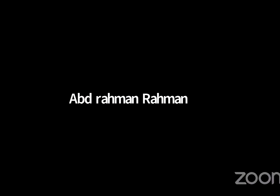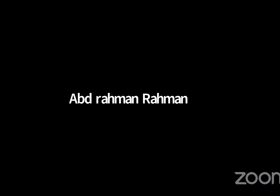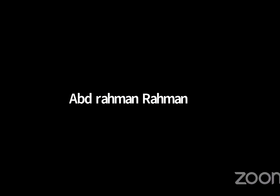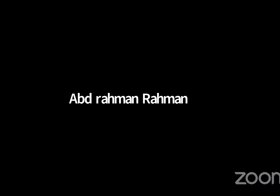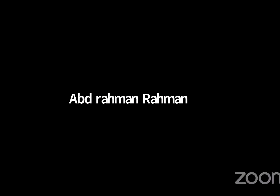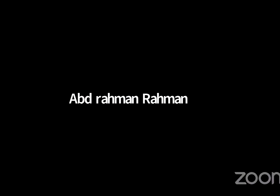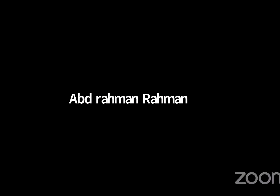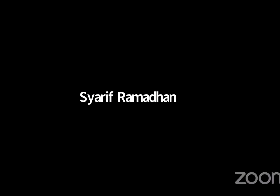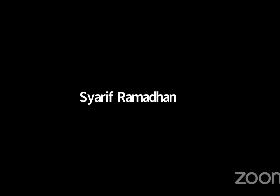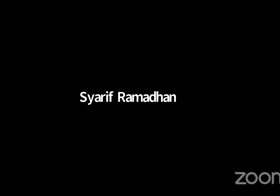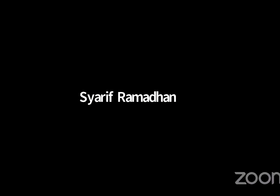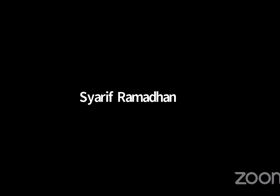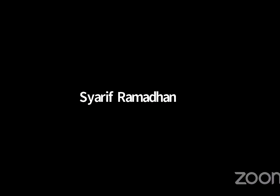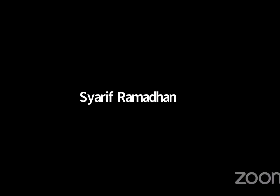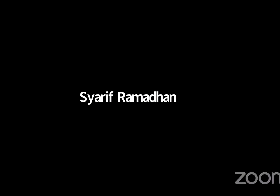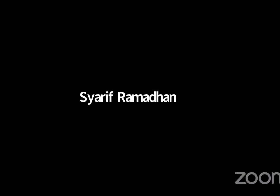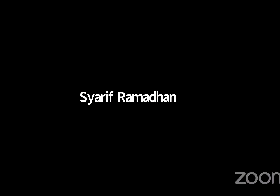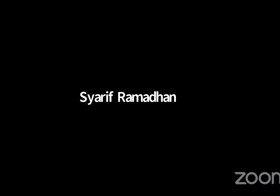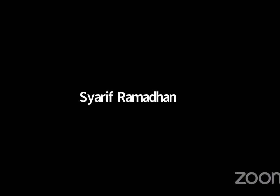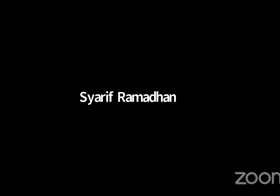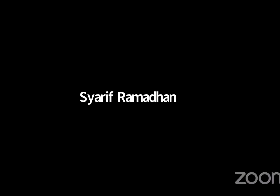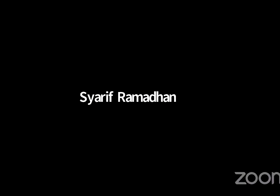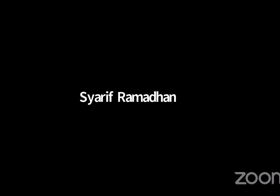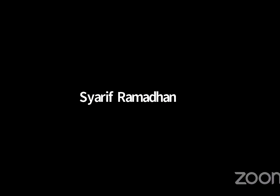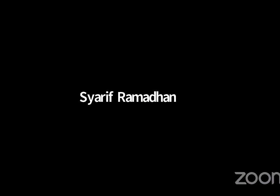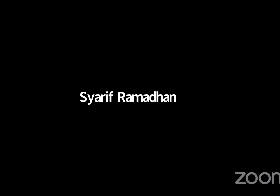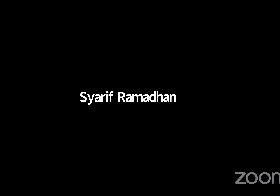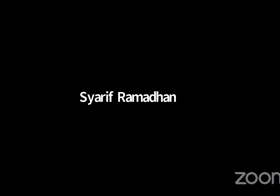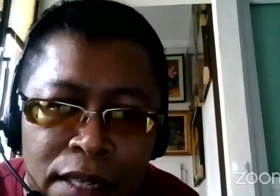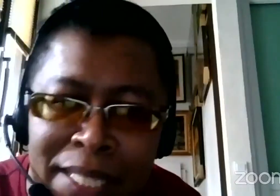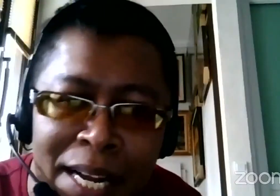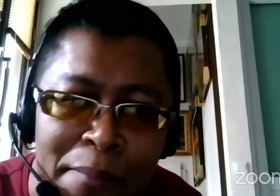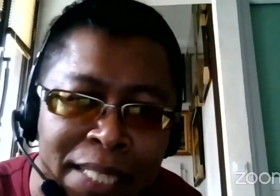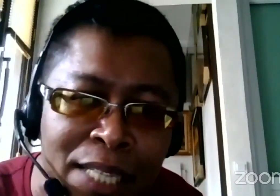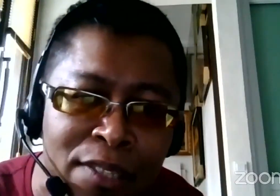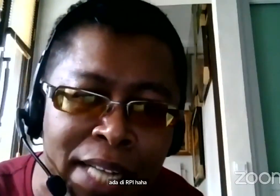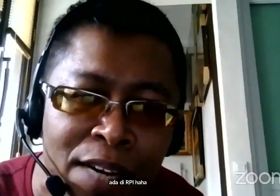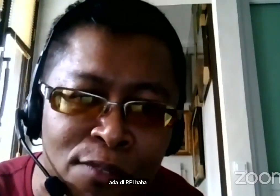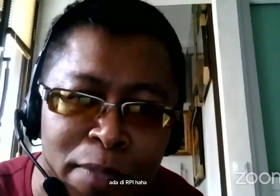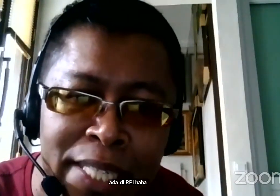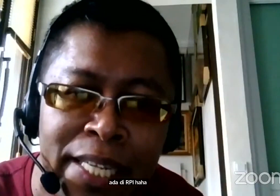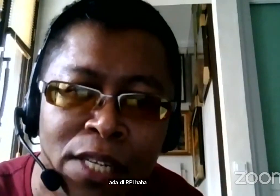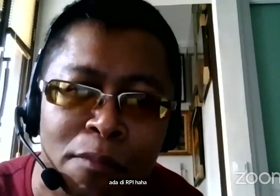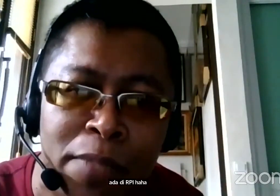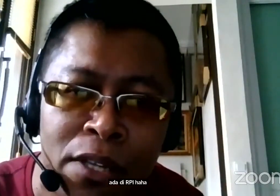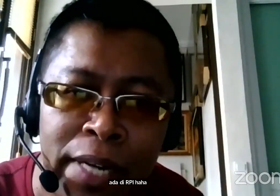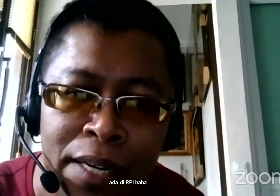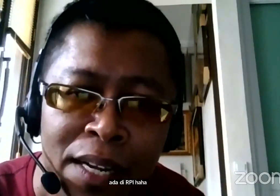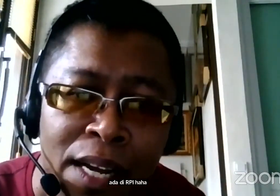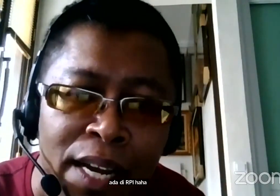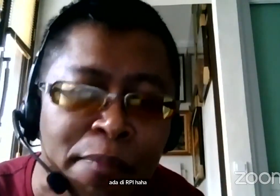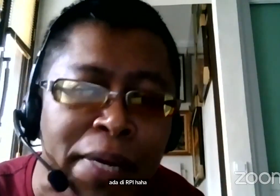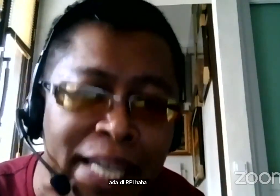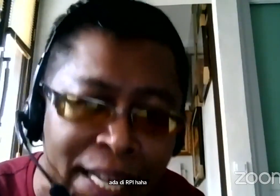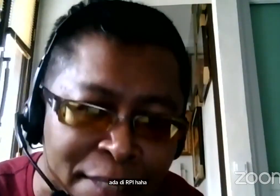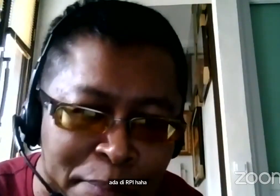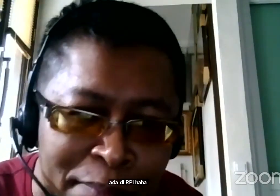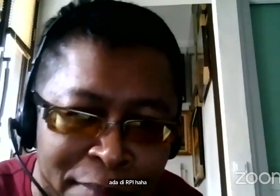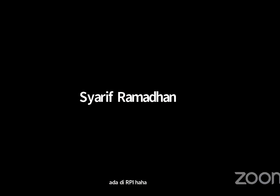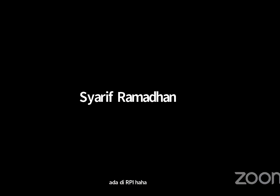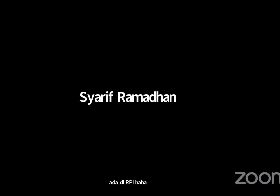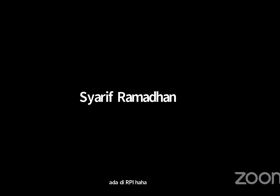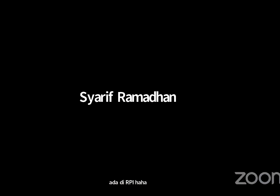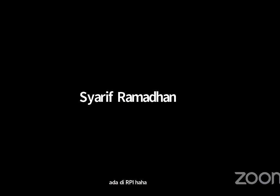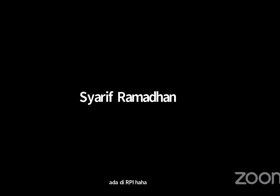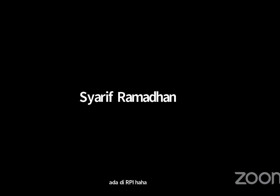Belum ada ya? Belum ada ya? Ya kita doain aja Mudah-mudahan Mas Amex atau Takfu Bisa jadi komisioner FPI ya?